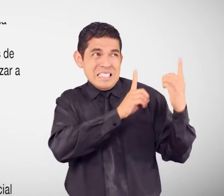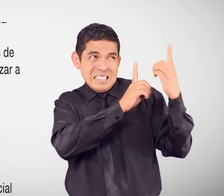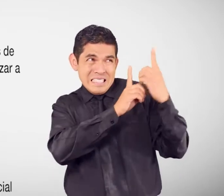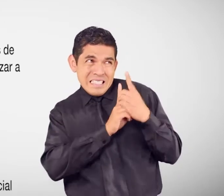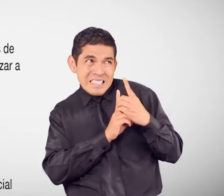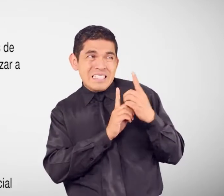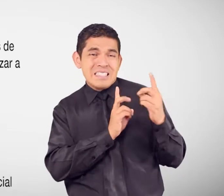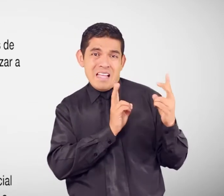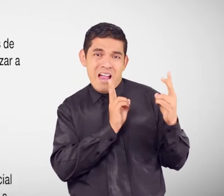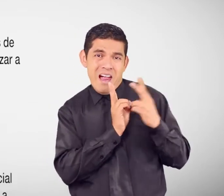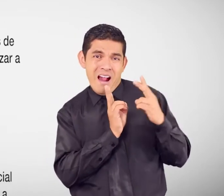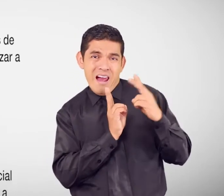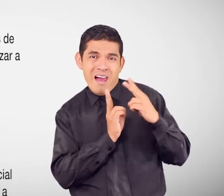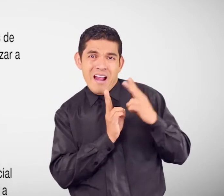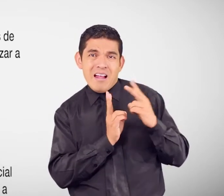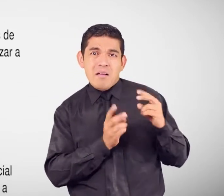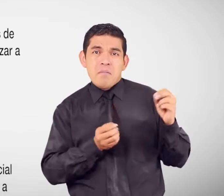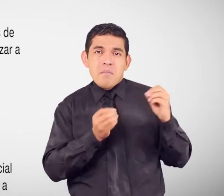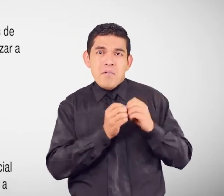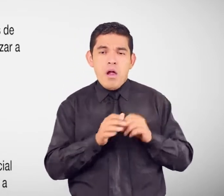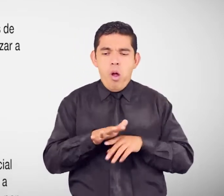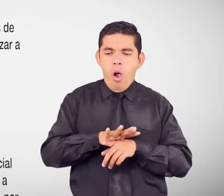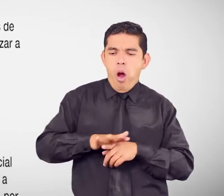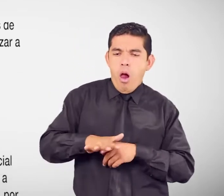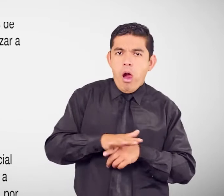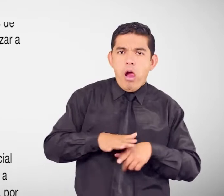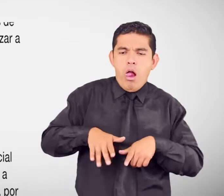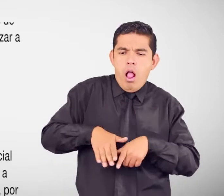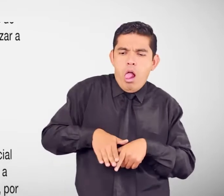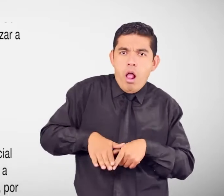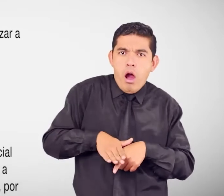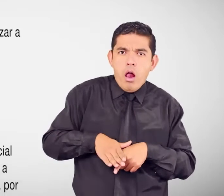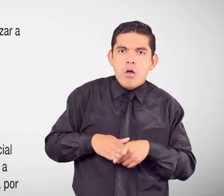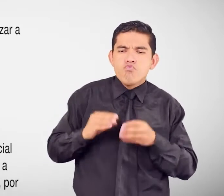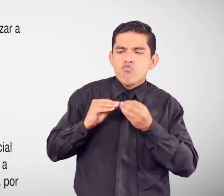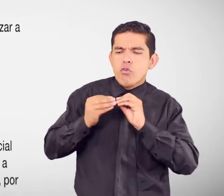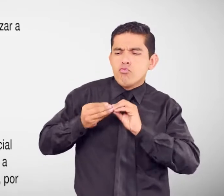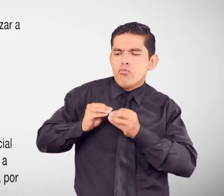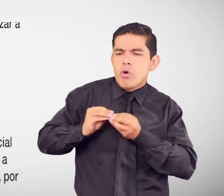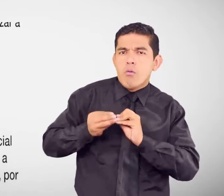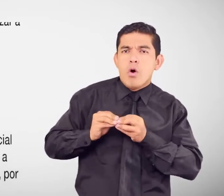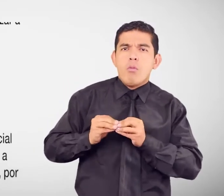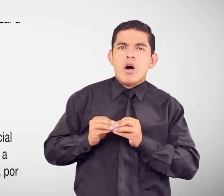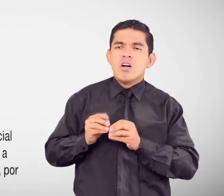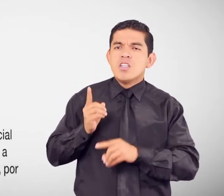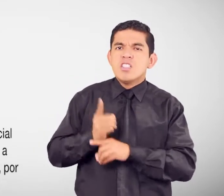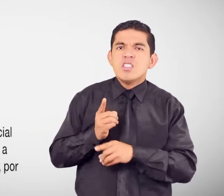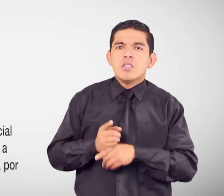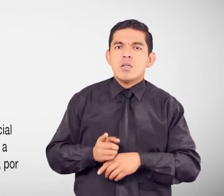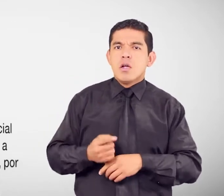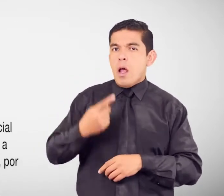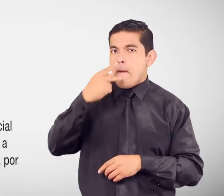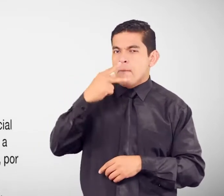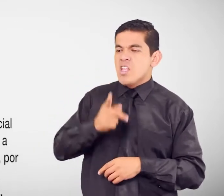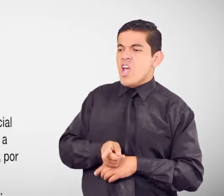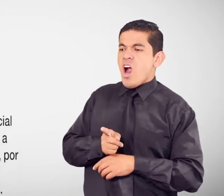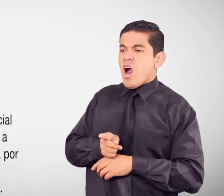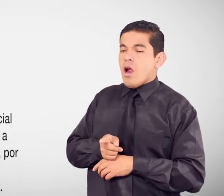besos y caricias Exhibir los órganos genitales Obligarle a ver material pornográfico Entre otros